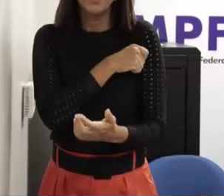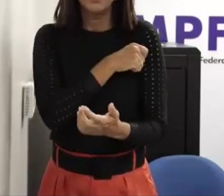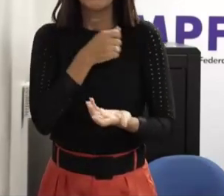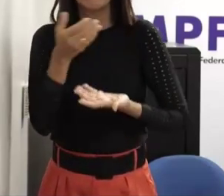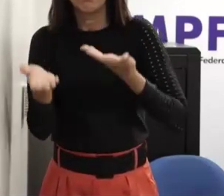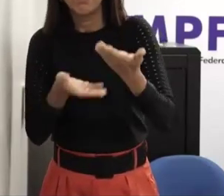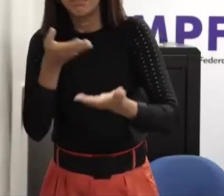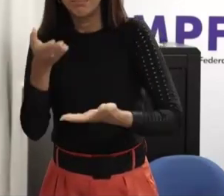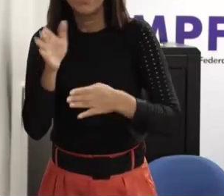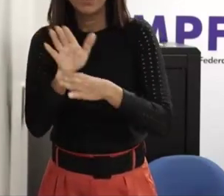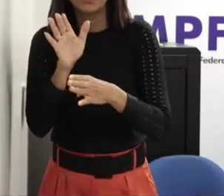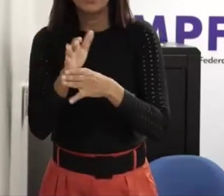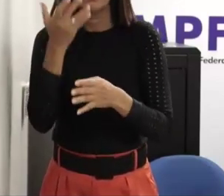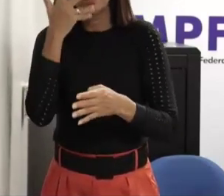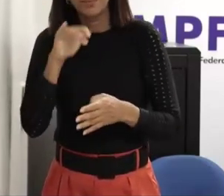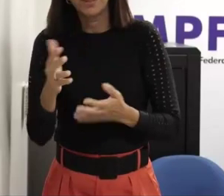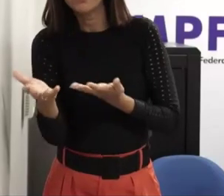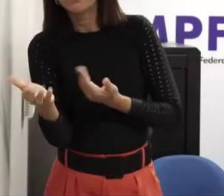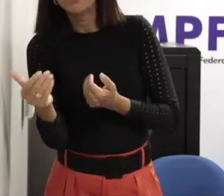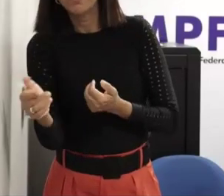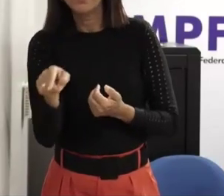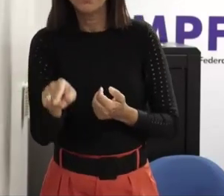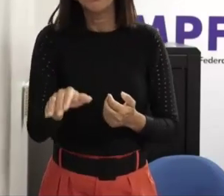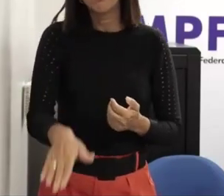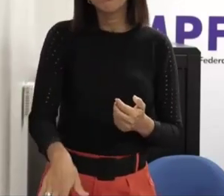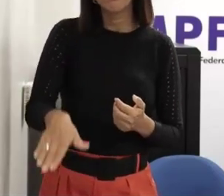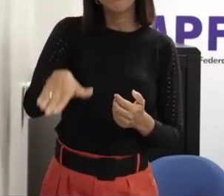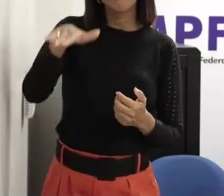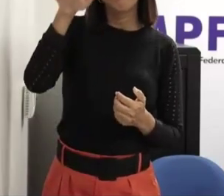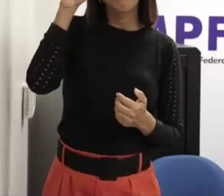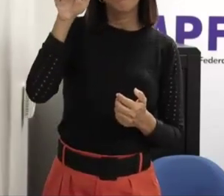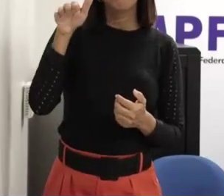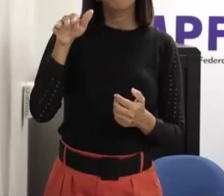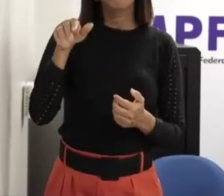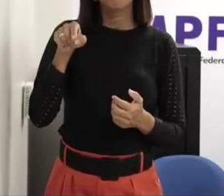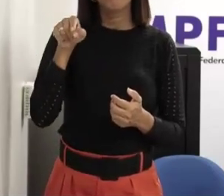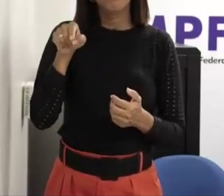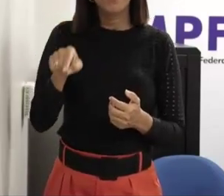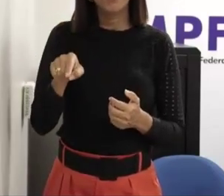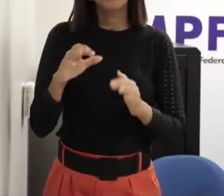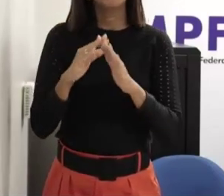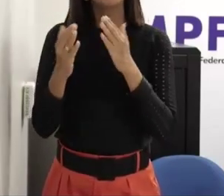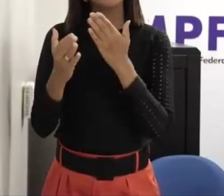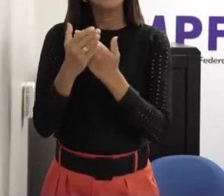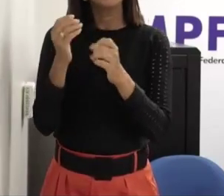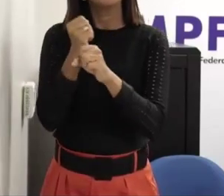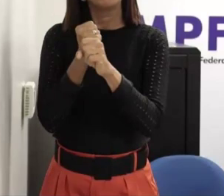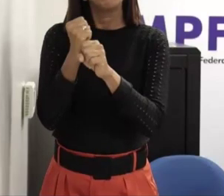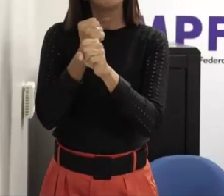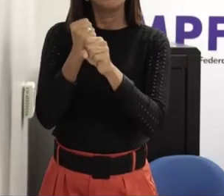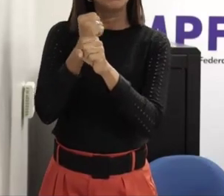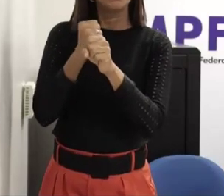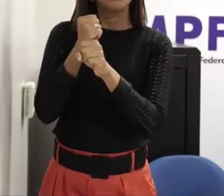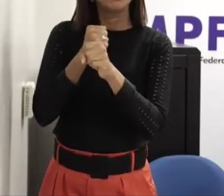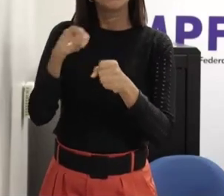afinal de contas em termos de tempo essa criança esse adolescente ele passa maior tempo na escola ele tem ali não